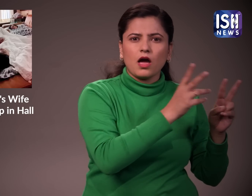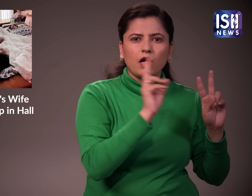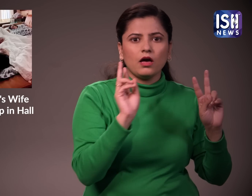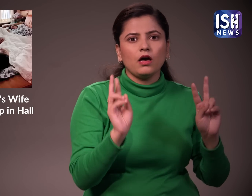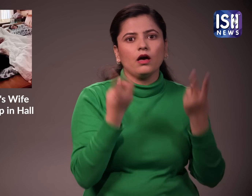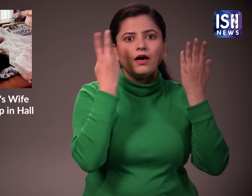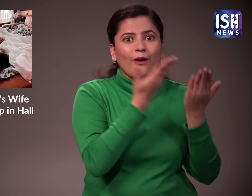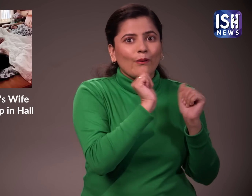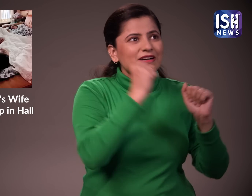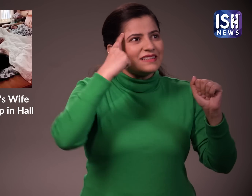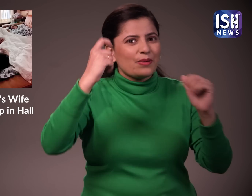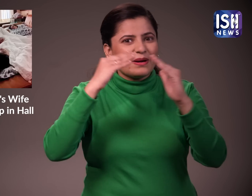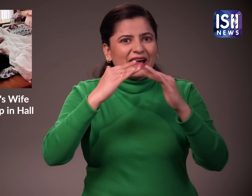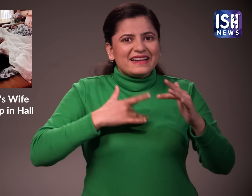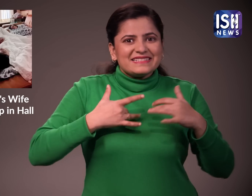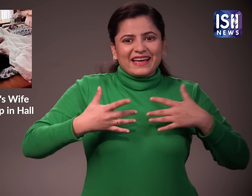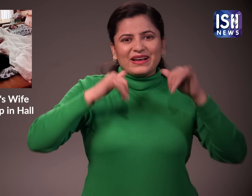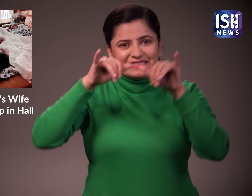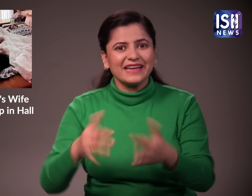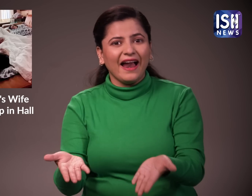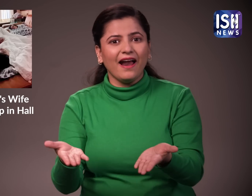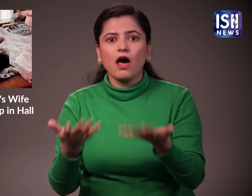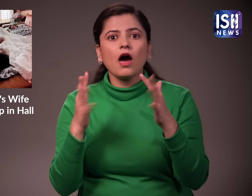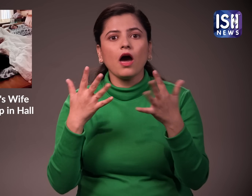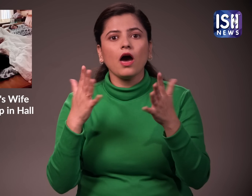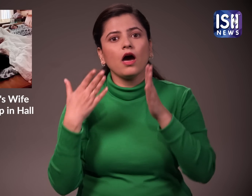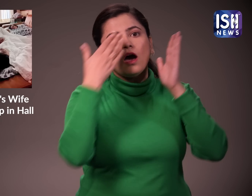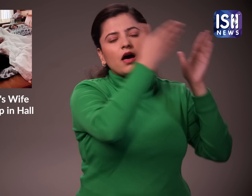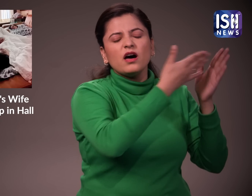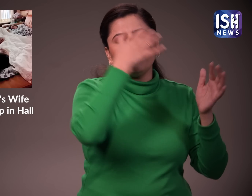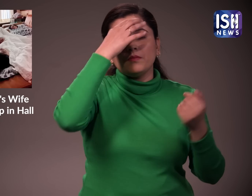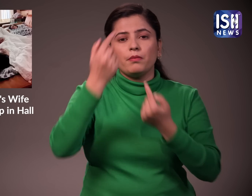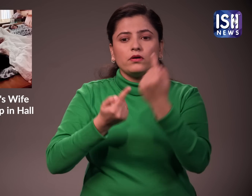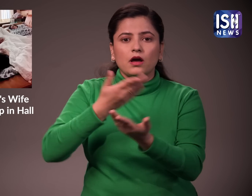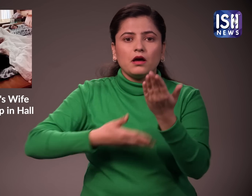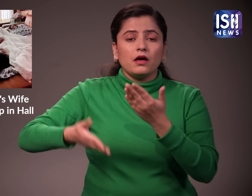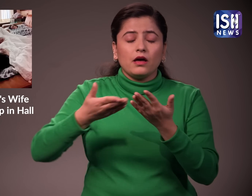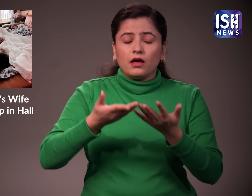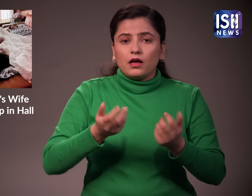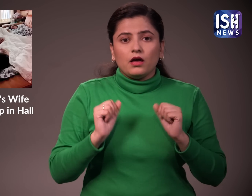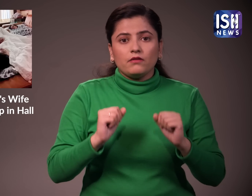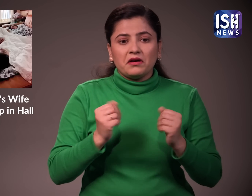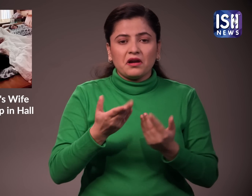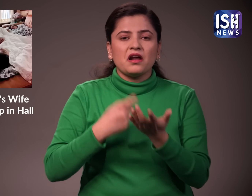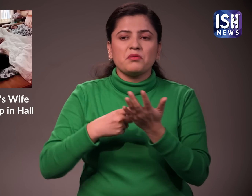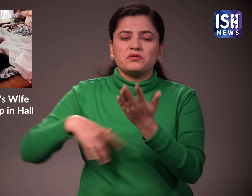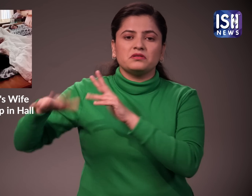कितनी घरबढ है रेपोटर के मताबिक पारिबारे कलहक के चलते नवाज को अपने सपनों का घर छोड़कर एक होटल में रहना पड़ रहा है